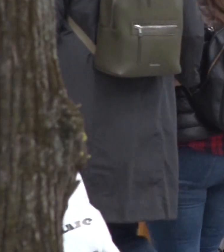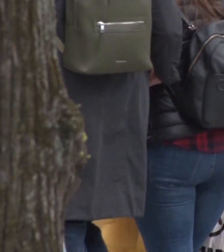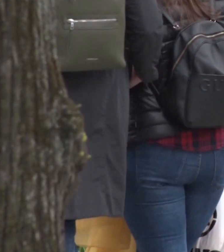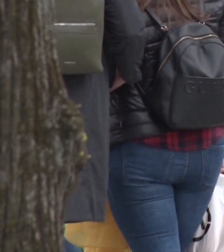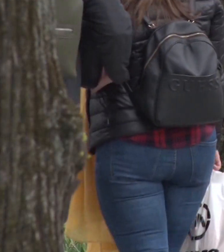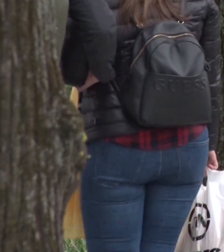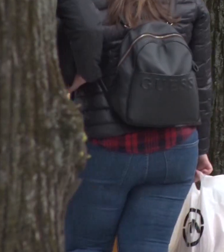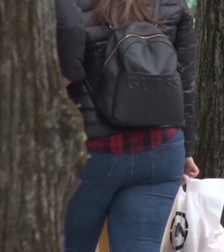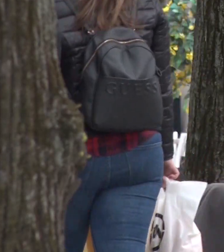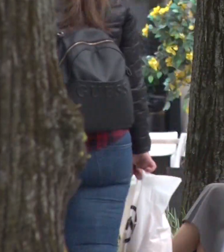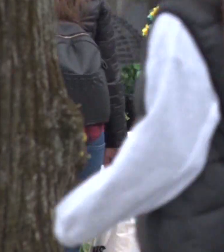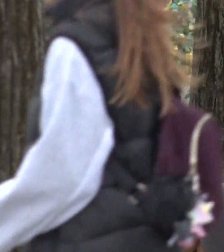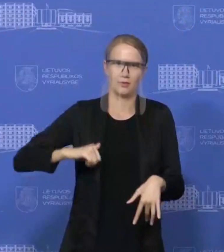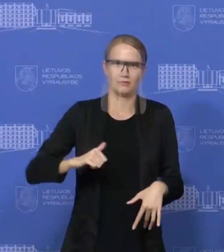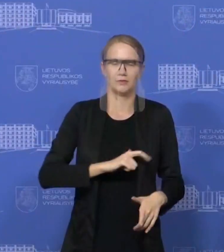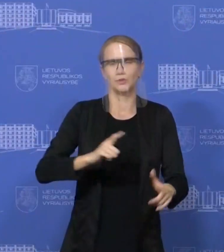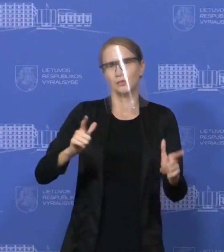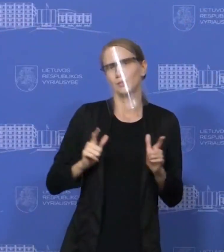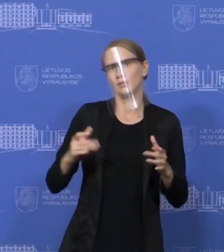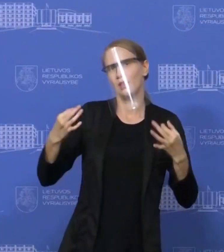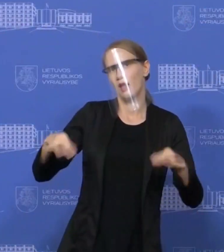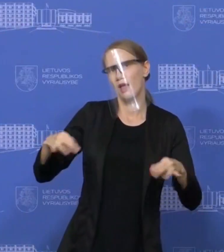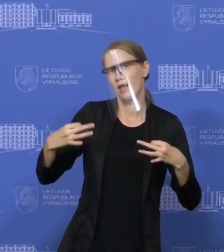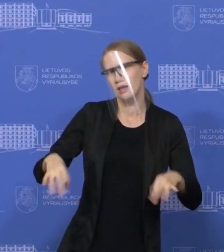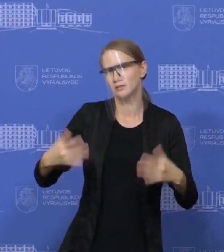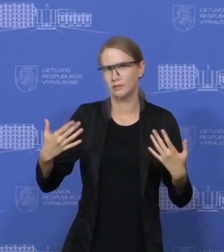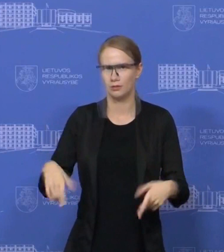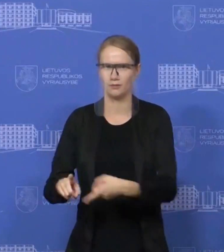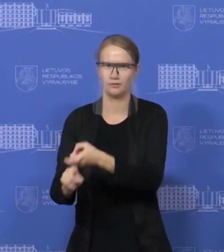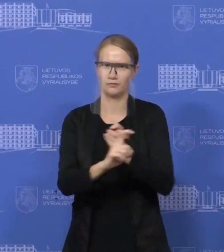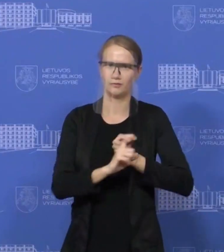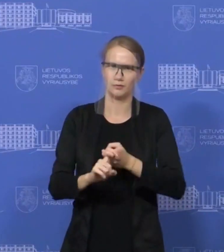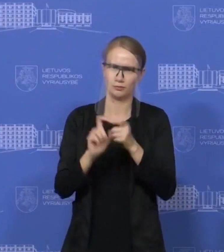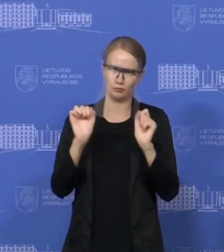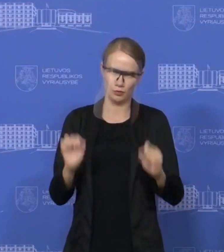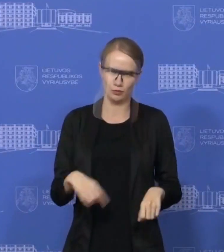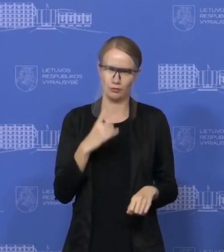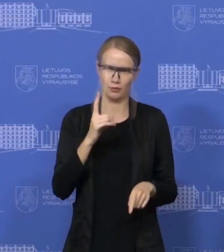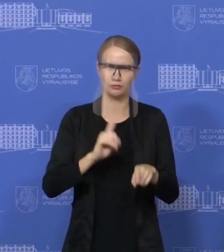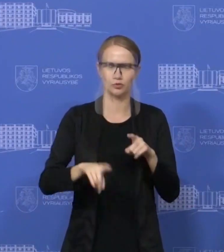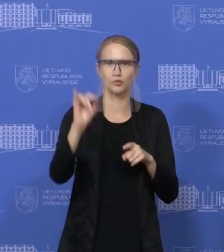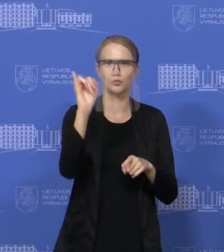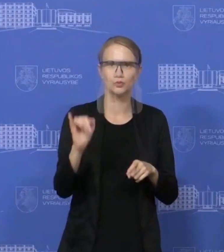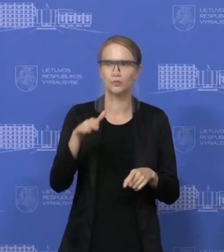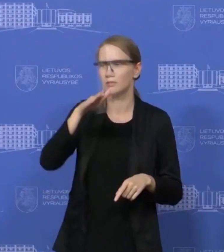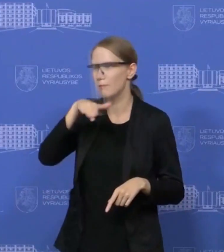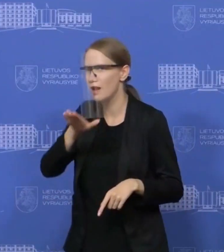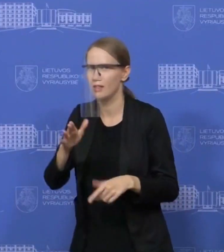įvesti iki rugsėjo mėnesio. Galim pasižiūrėti į tai, kas vyksta mūsų paplūdimiuose,